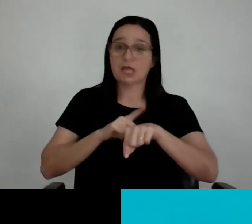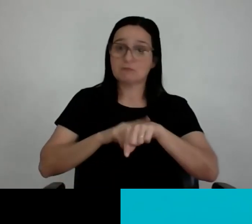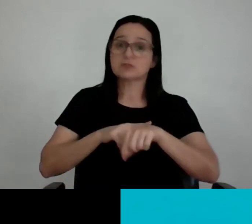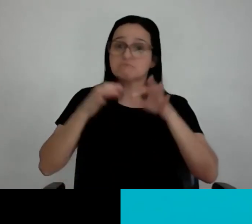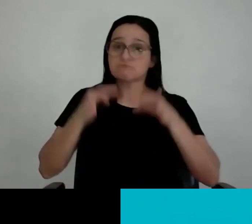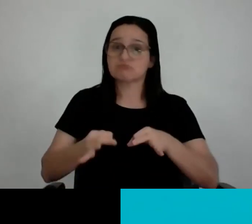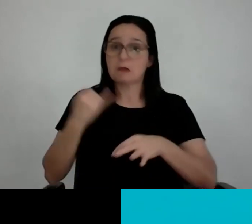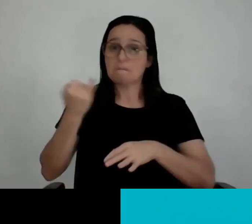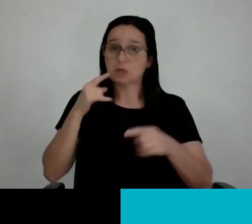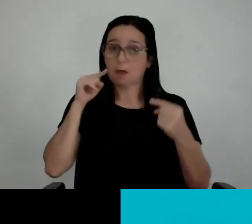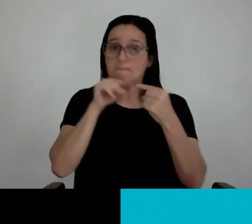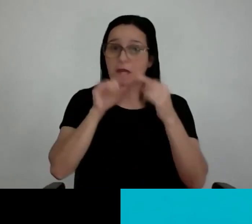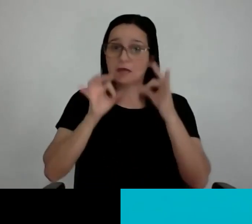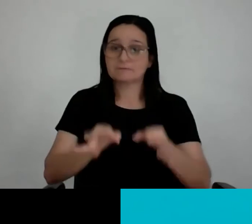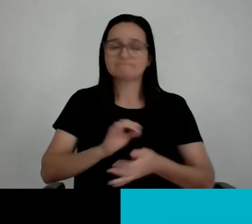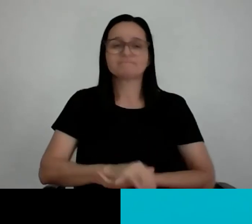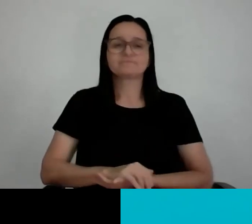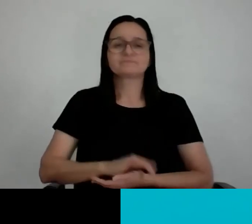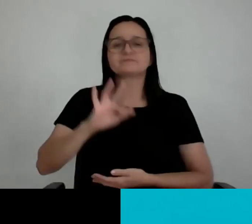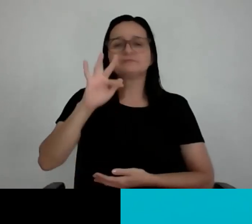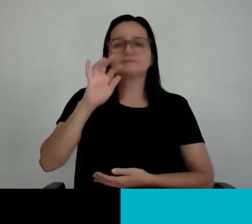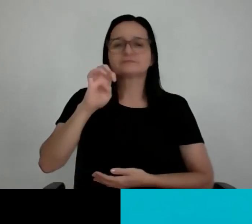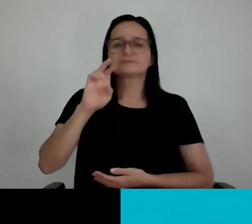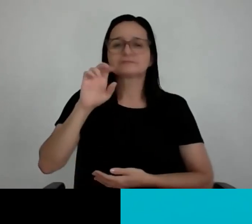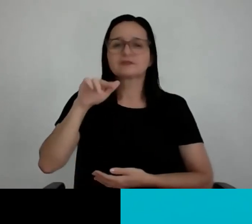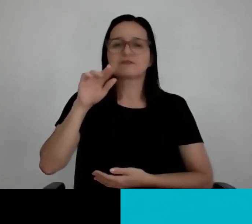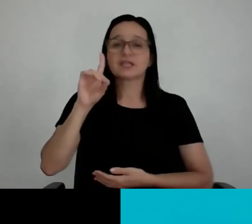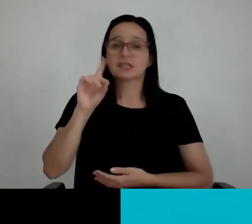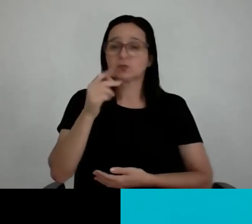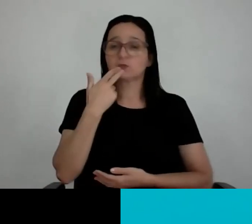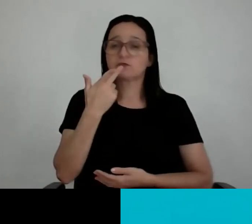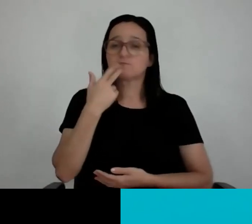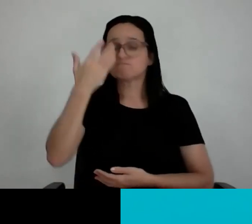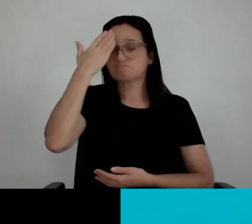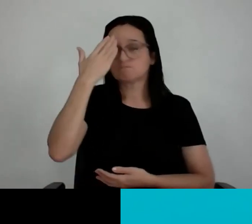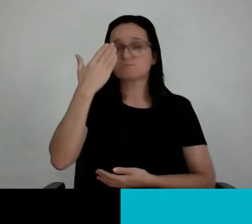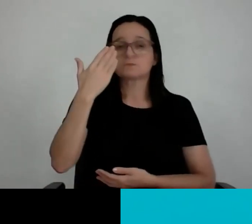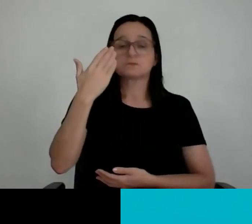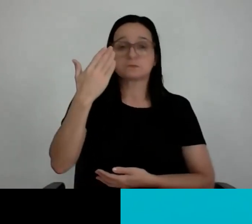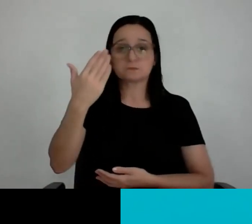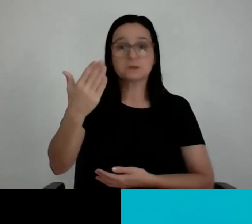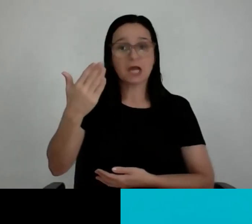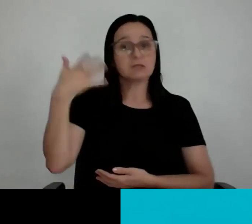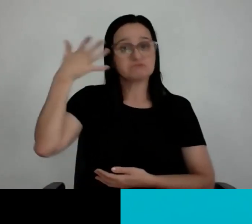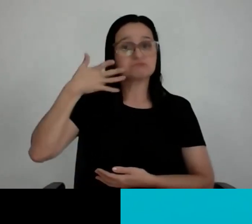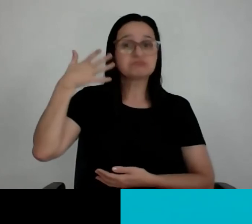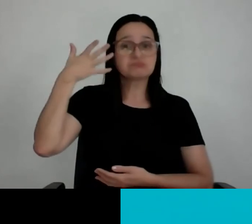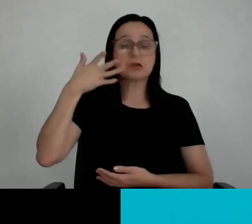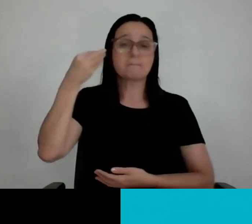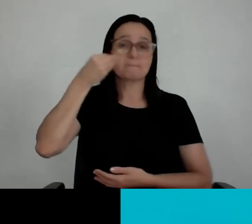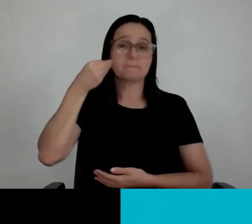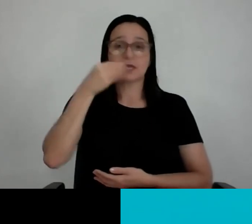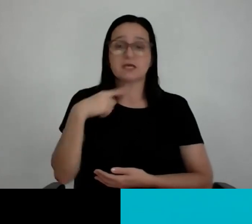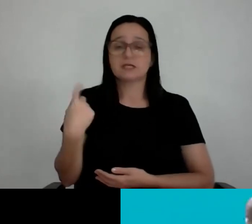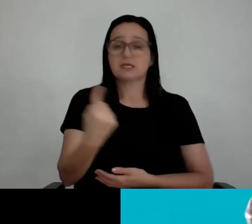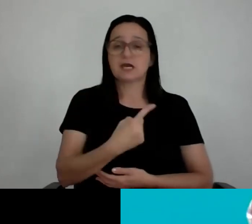meta. claro. o Fernando Ribeiro falou assim, obrigado por compartilhar a sua experiência conosco. Ele viu que